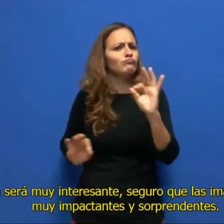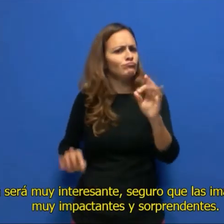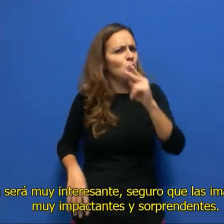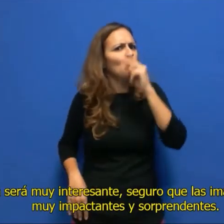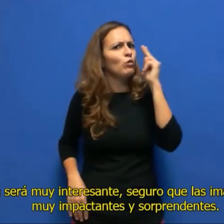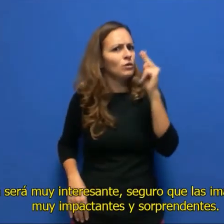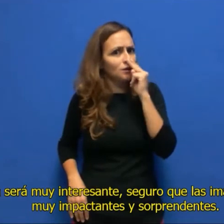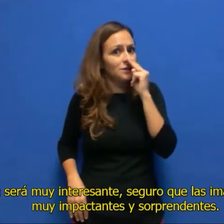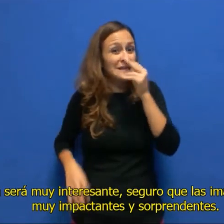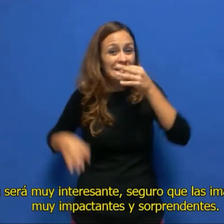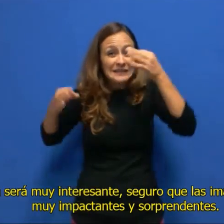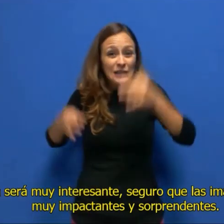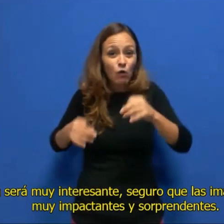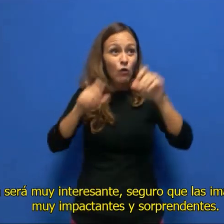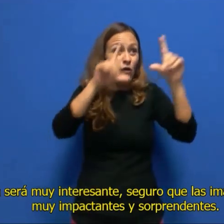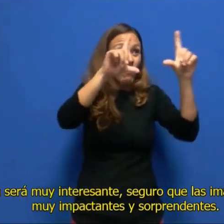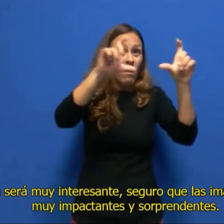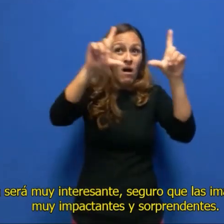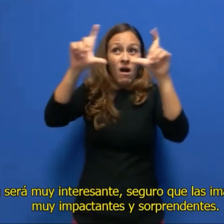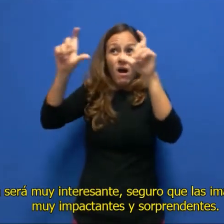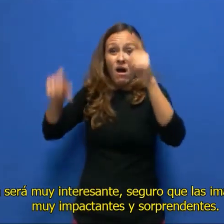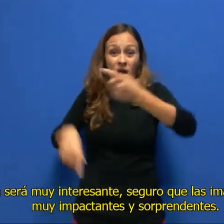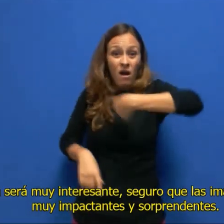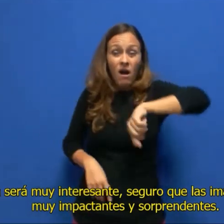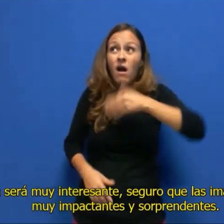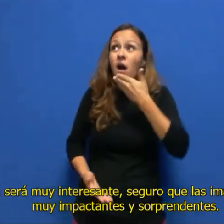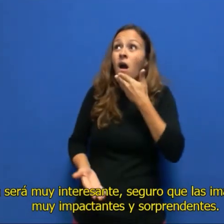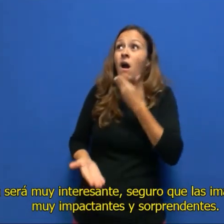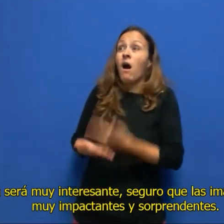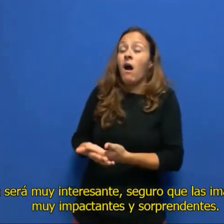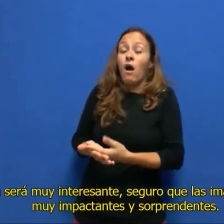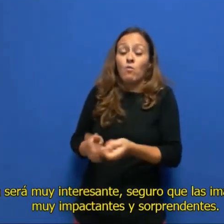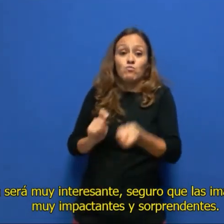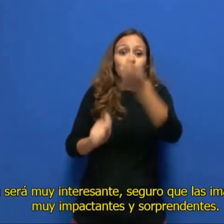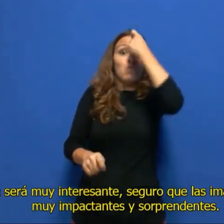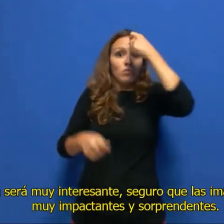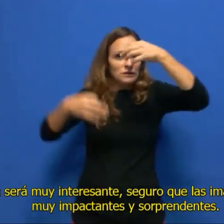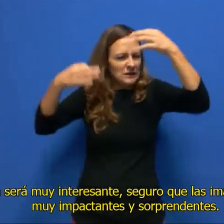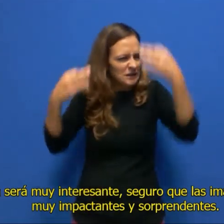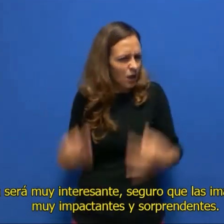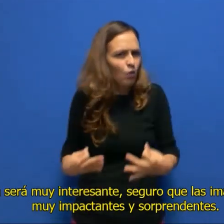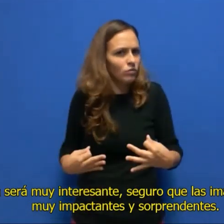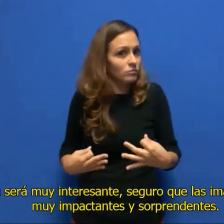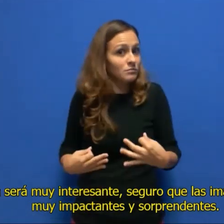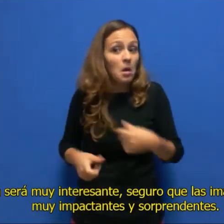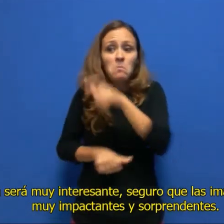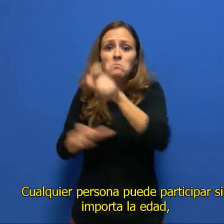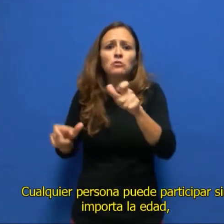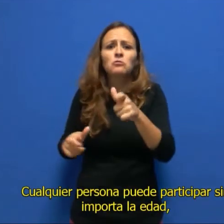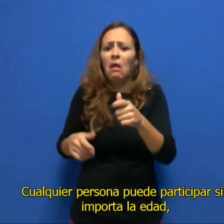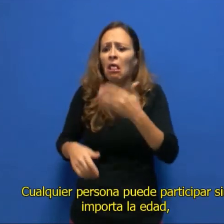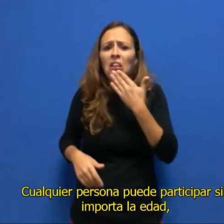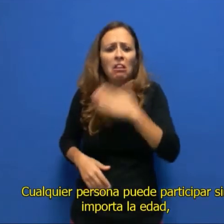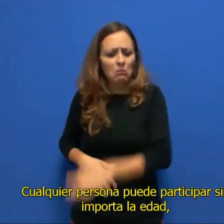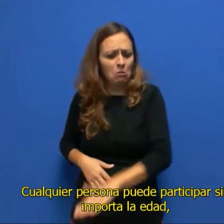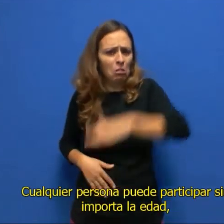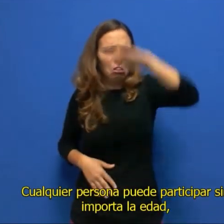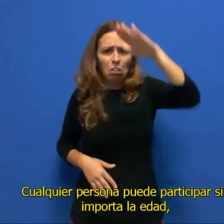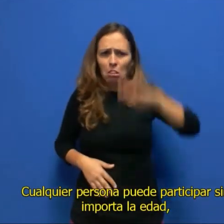la visita será muy interesante seguro que las imágenes serán muy impactantes y sorprendentes cualquier persona puede